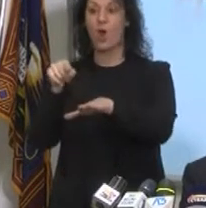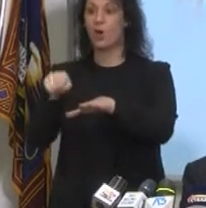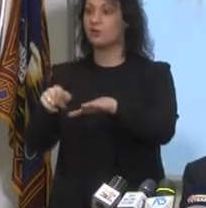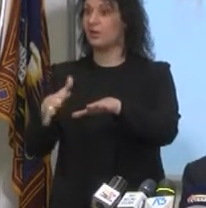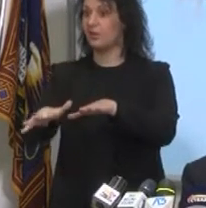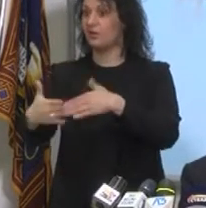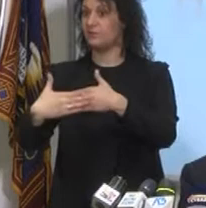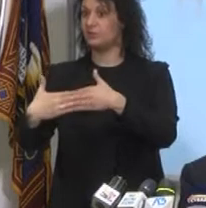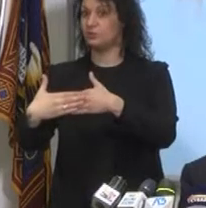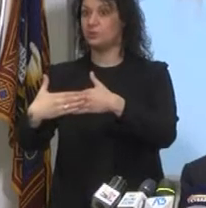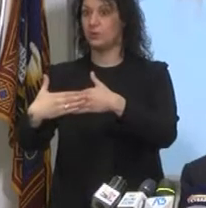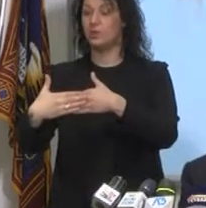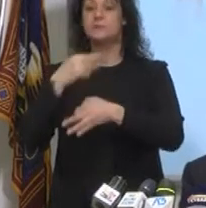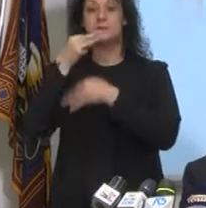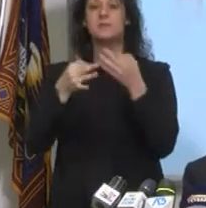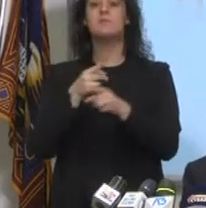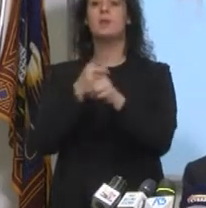Se ci vuole responsabilità.